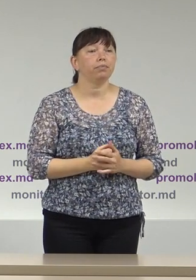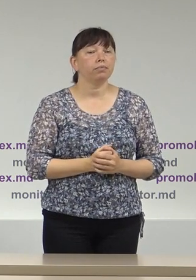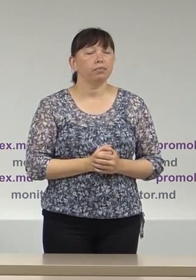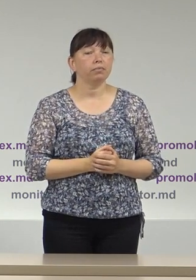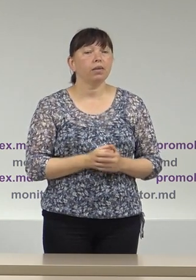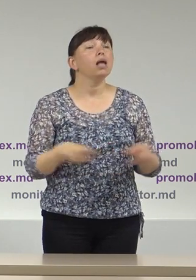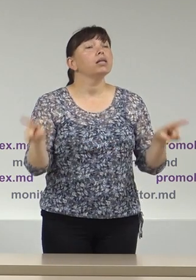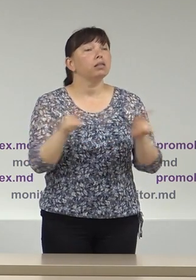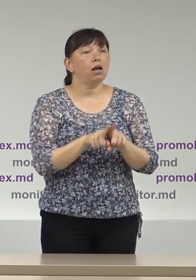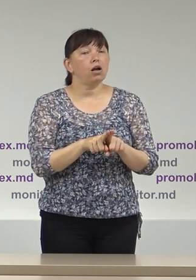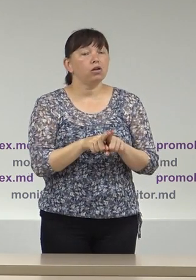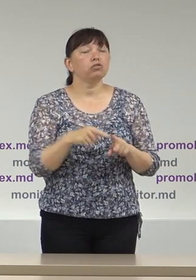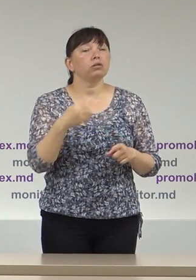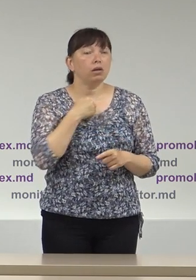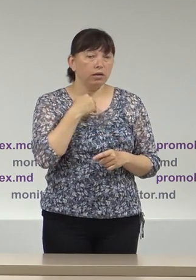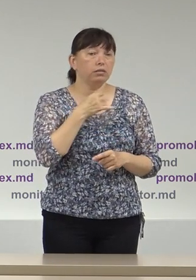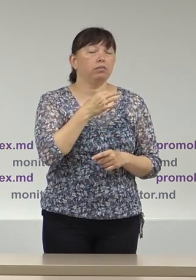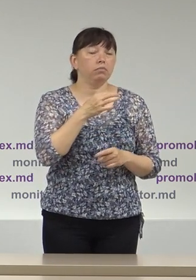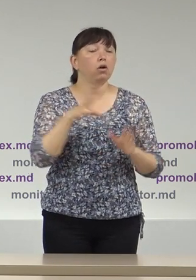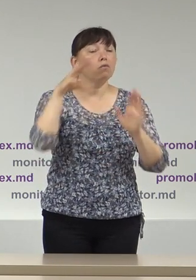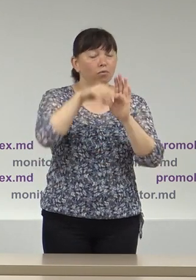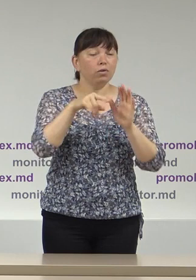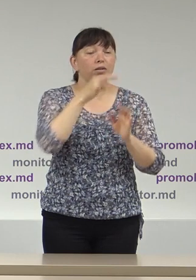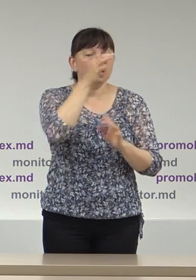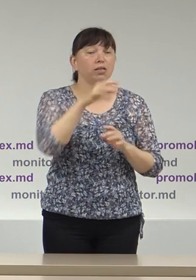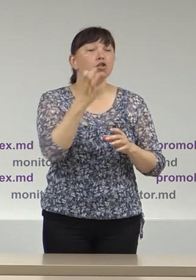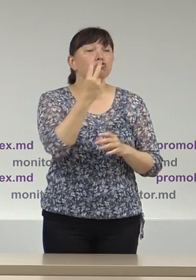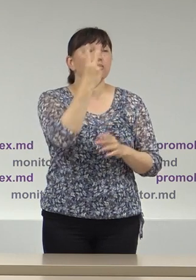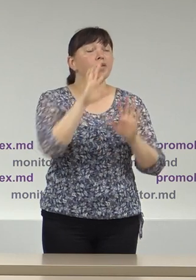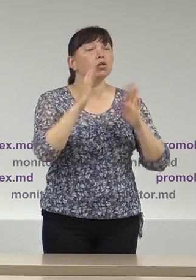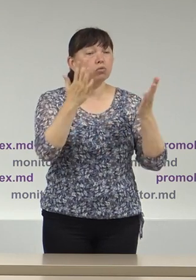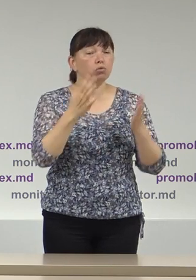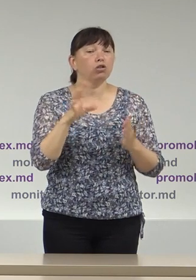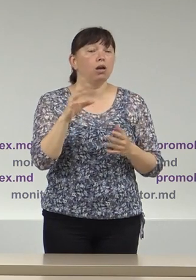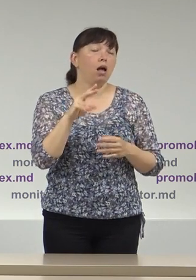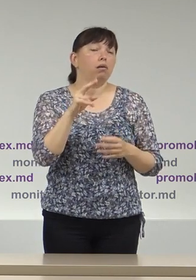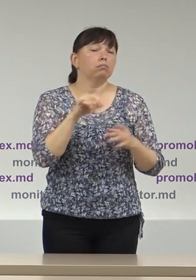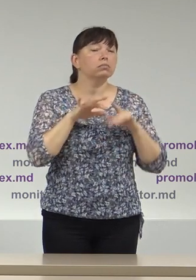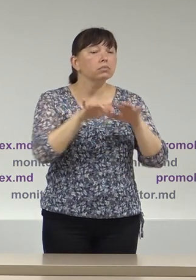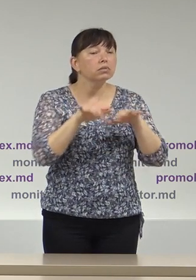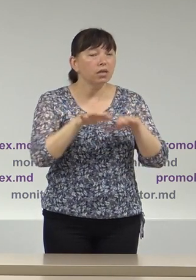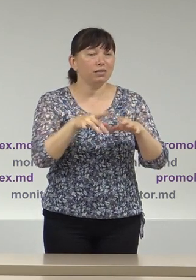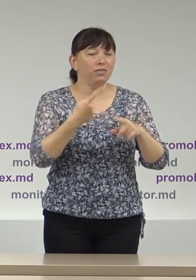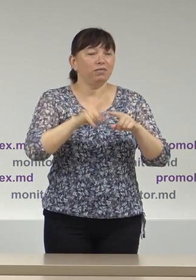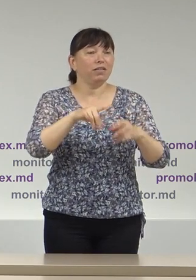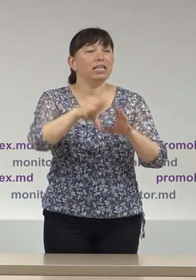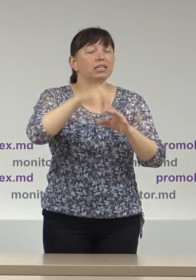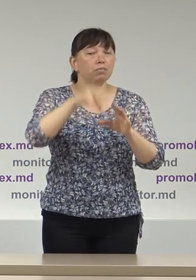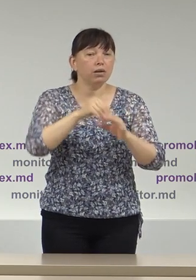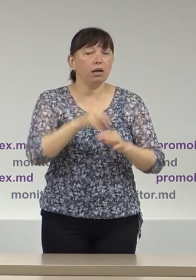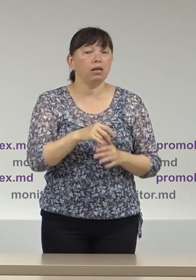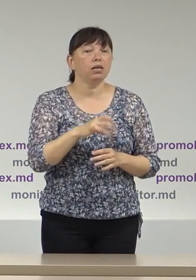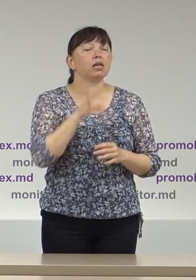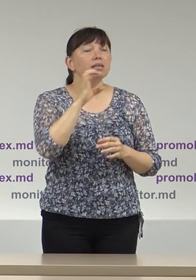De asemenea atragem atenția în raport și asupra două cazuri de activități de campanie în care sunt vizate cultele